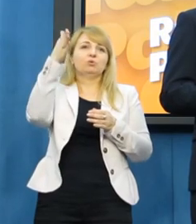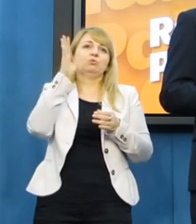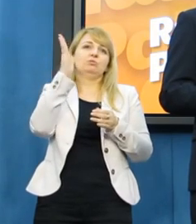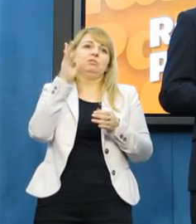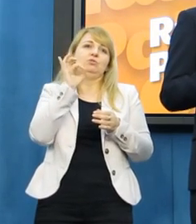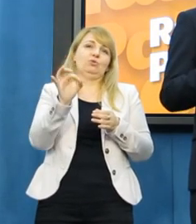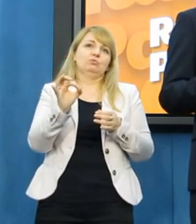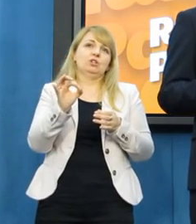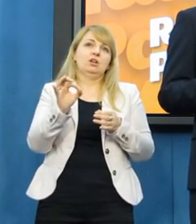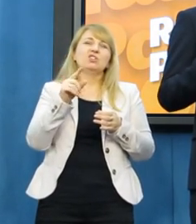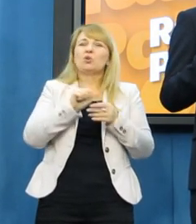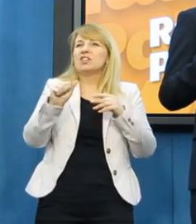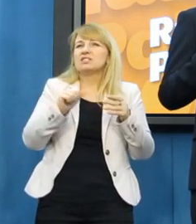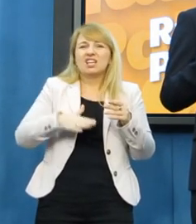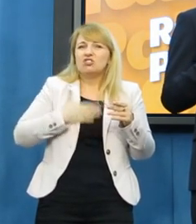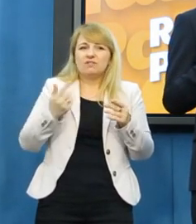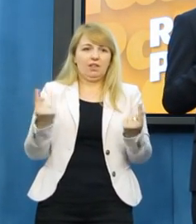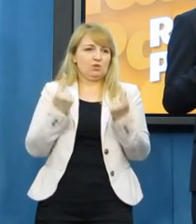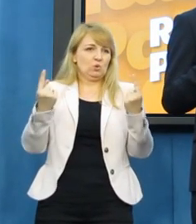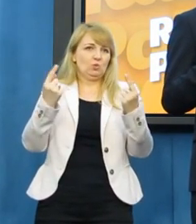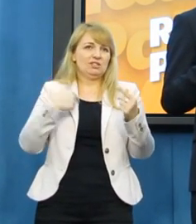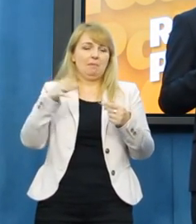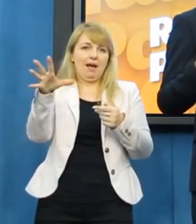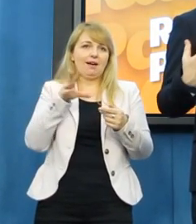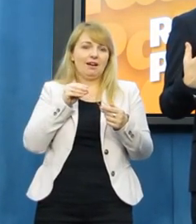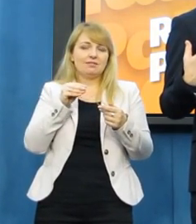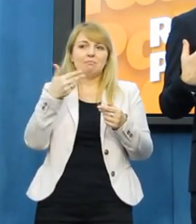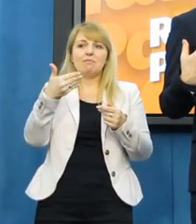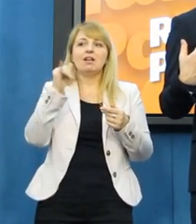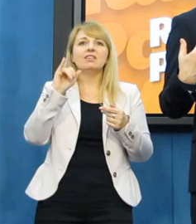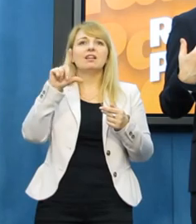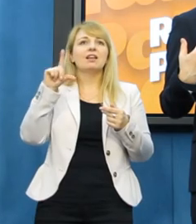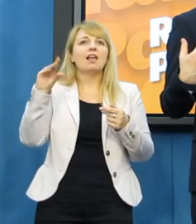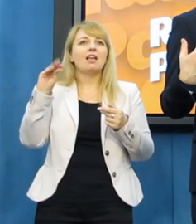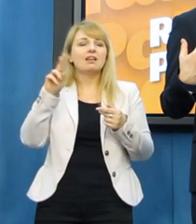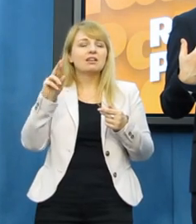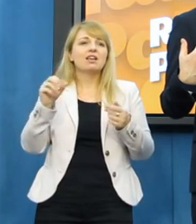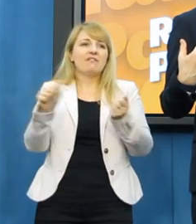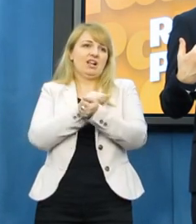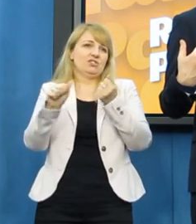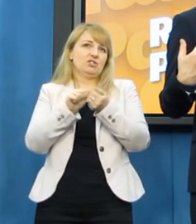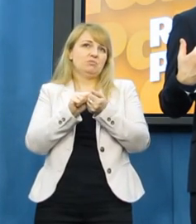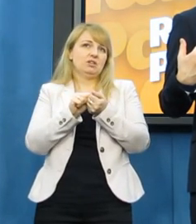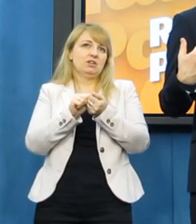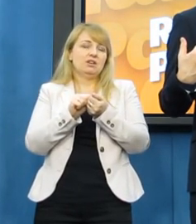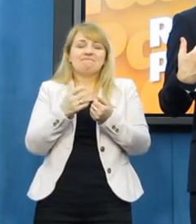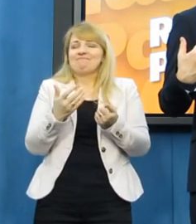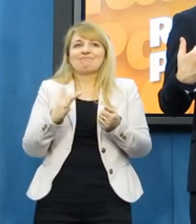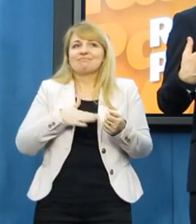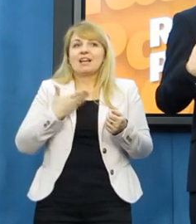walczymy. Dlaczego? Po pierwsze, żaden wyborca ruchu Parikota nigdy nie zagłosuje na Reszka Millera i SLD. I odwrotnie.